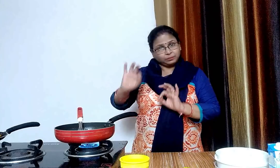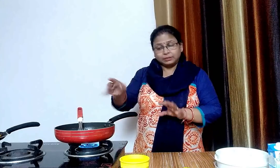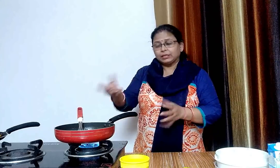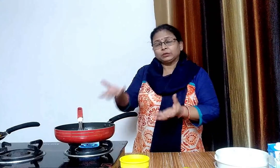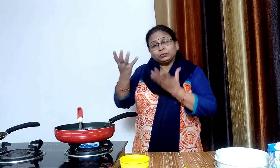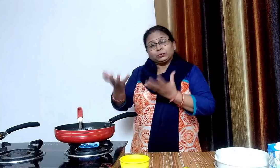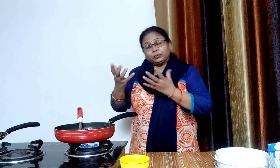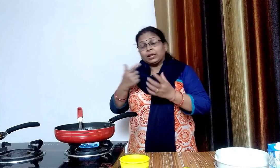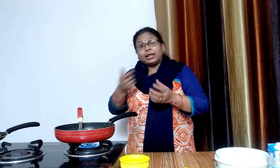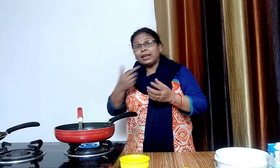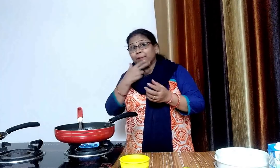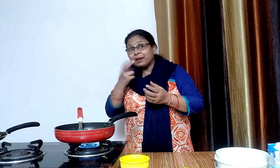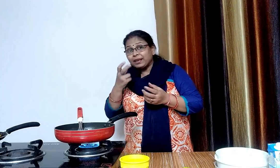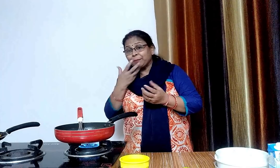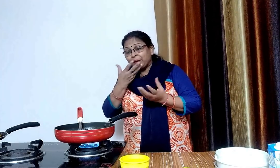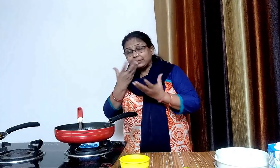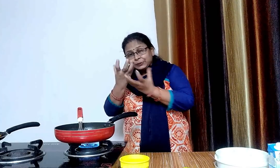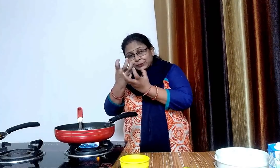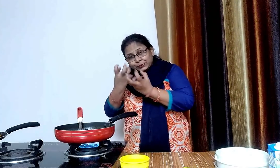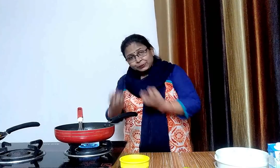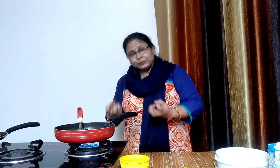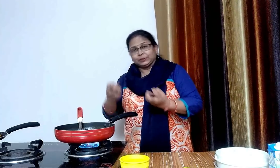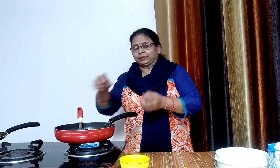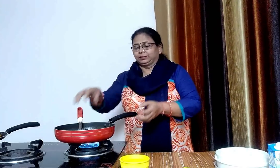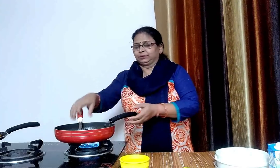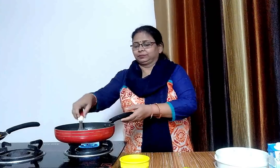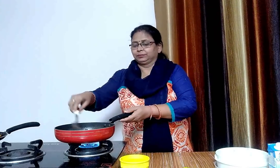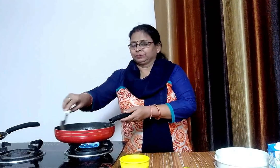हम टमाटर को तब तक पूलेंगे जब तक इसका सारा पानी सूख ना जाए